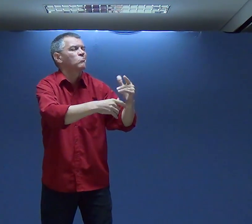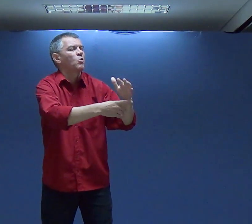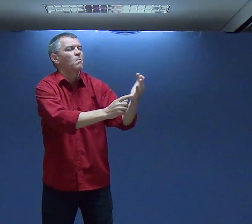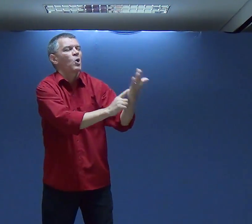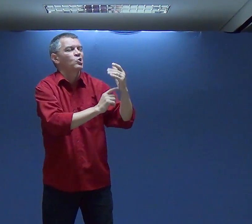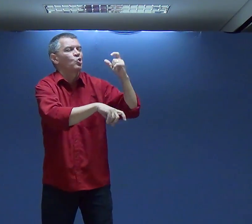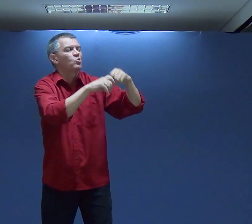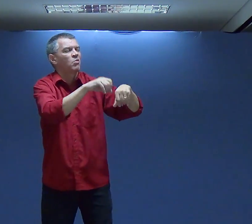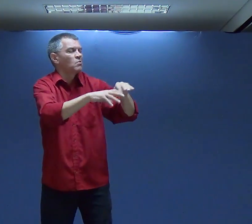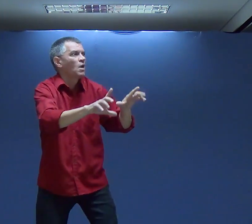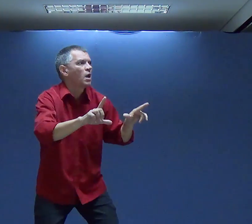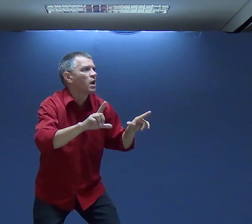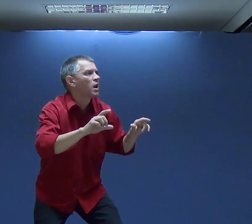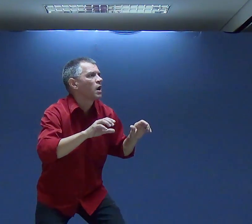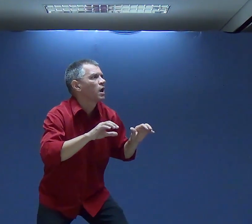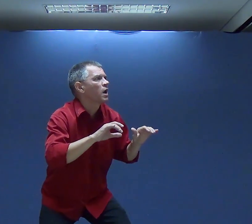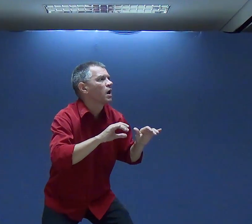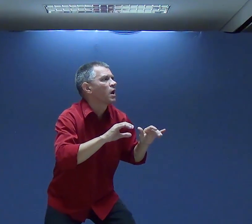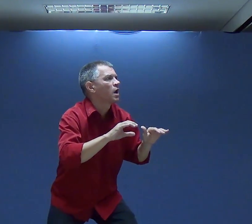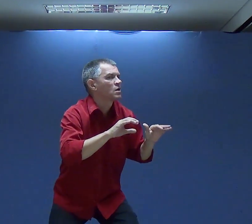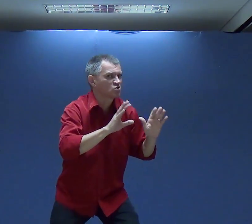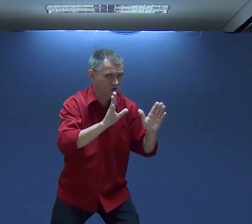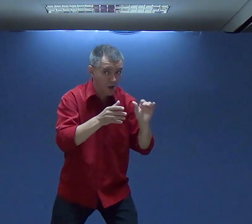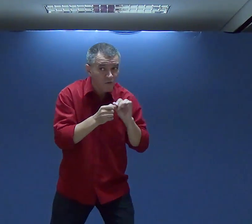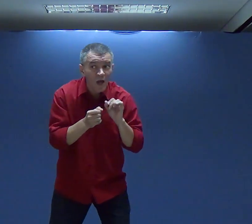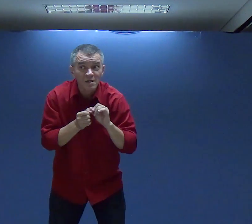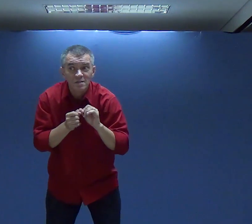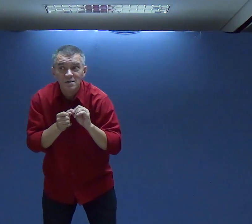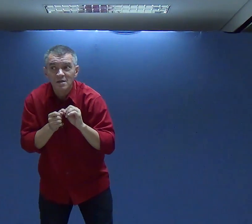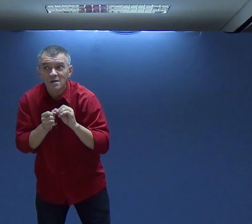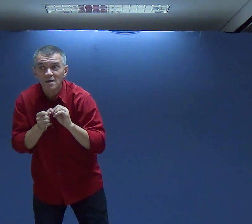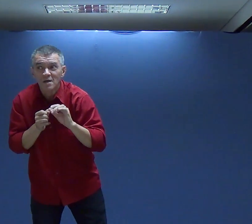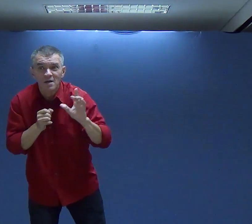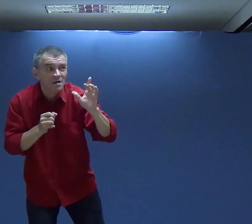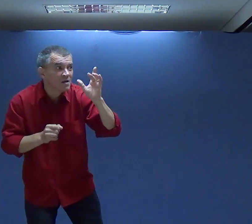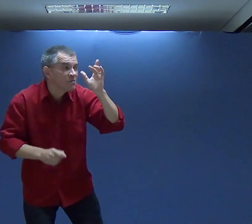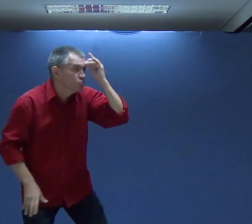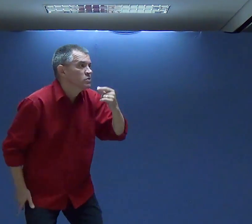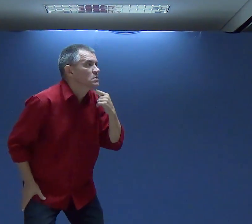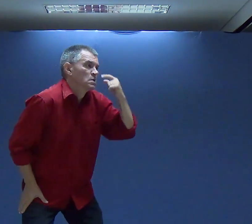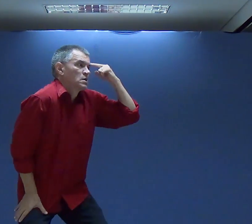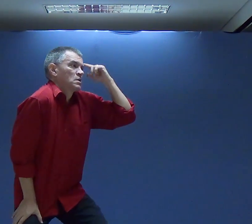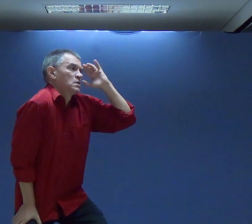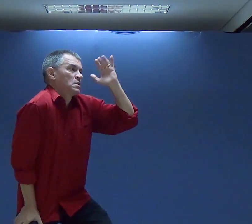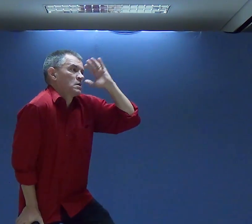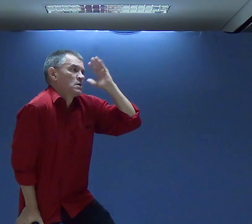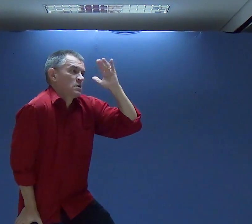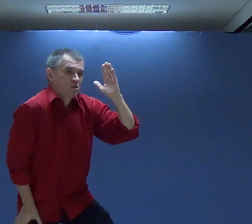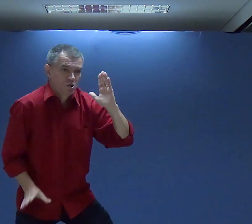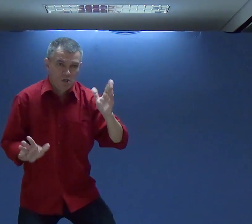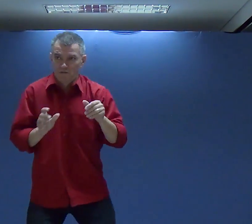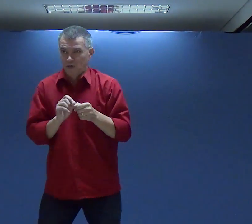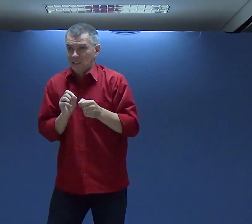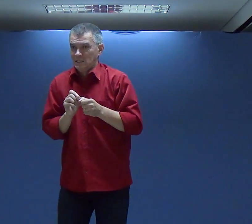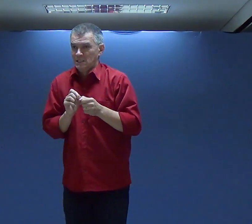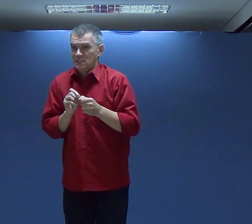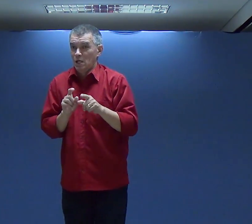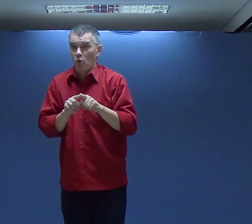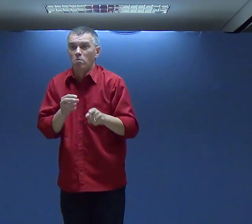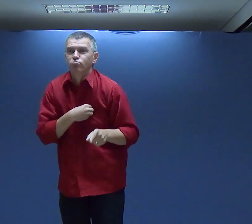Está lá Olhando a internet Uau Isso Puxa Ai eu acho Que eu vou